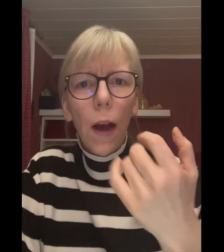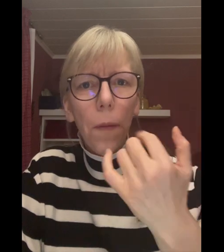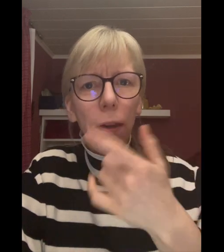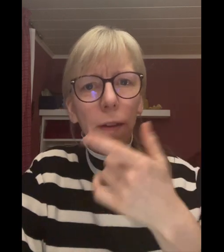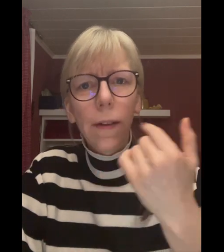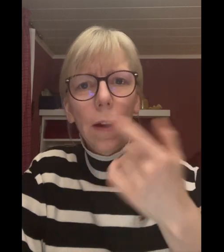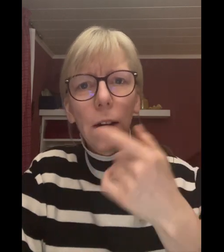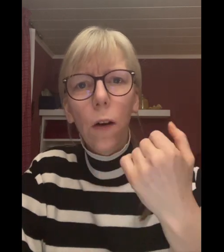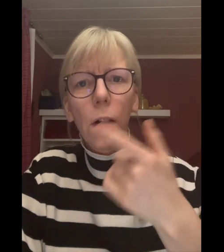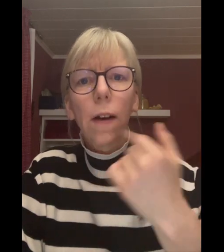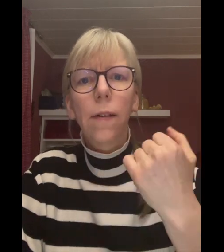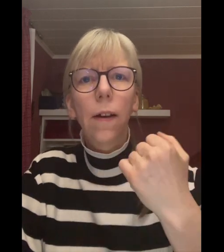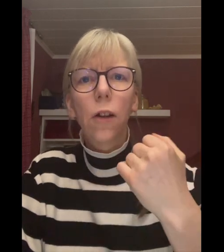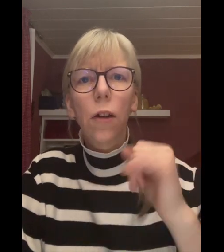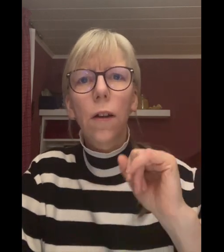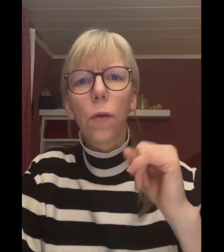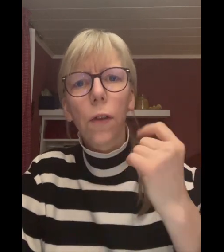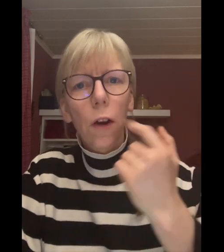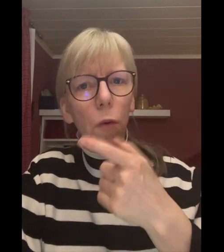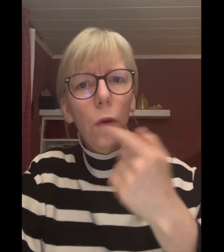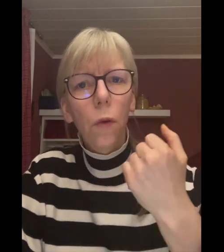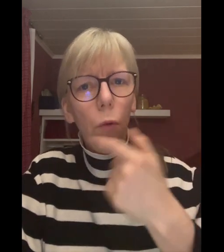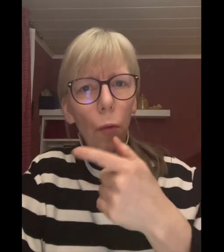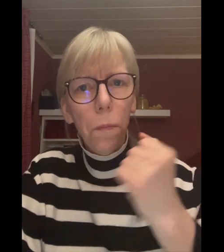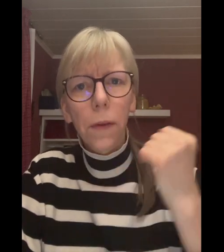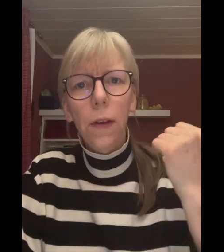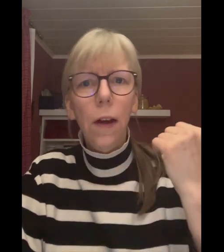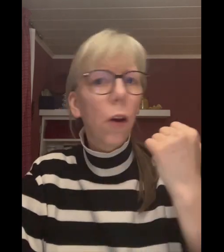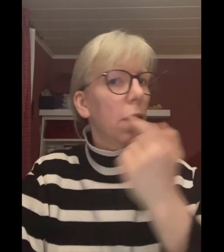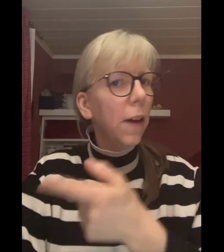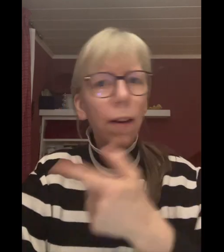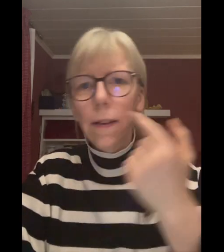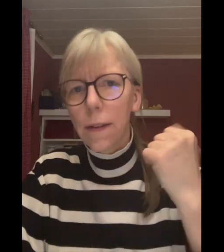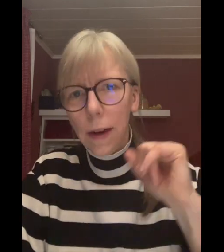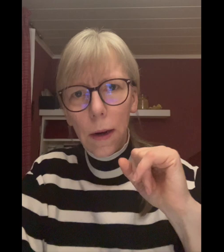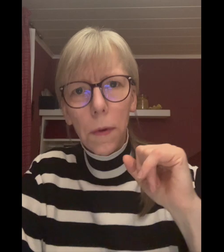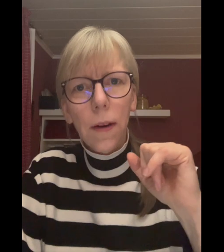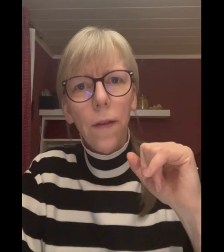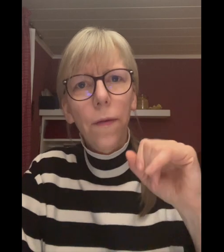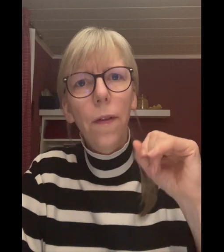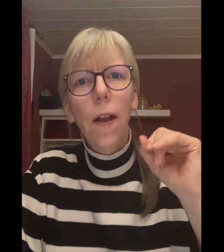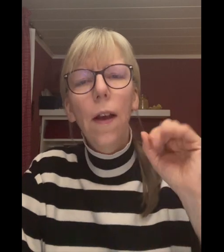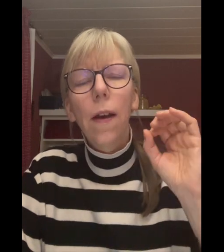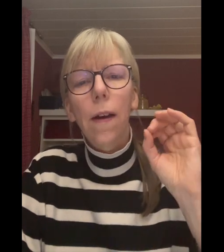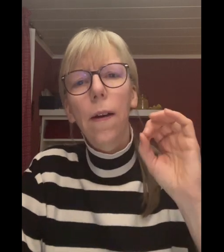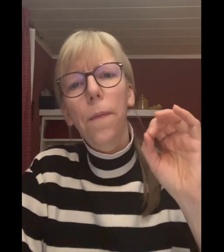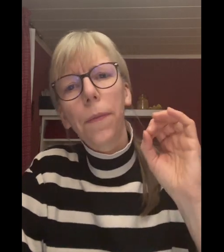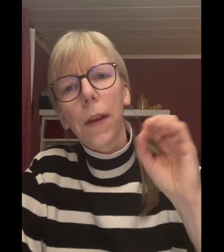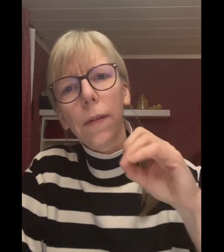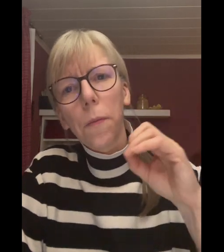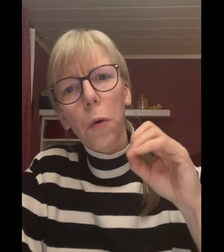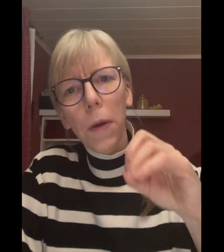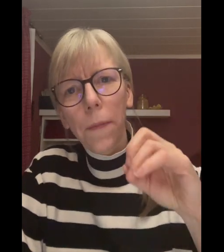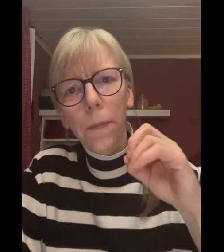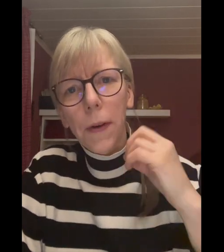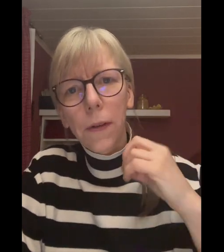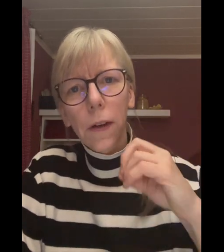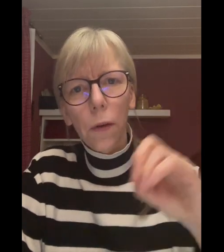aber die Zähne, lockerer Zahnstatus, kann unten und oben passieren, kann die ganzen Zähne betreffen das Problem, was daraus